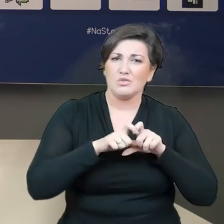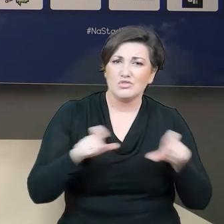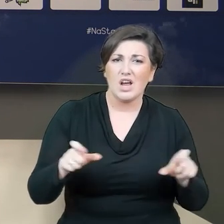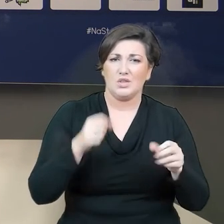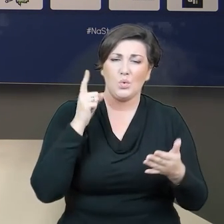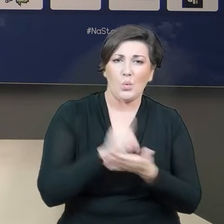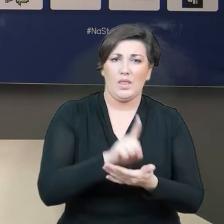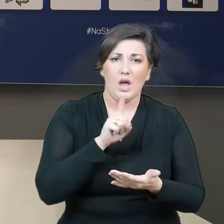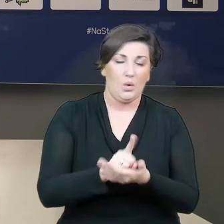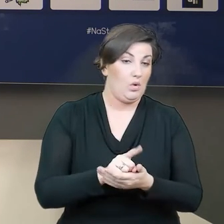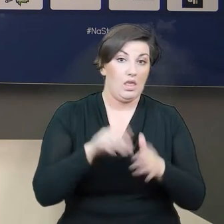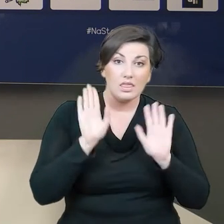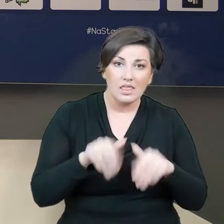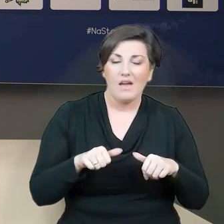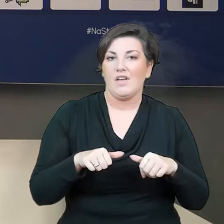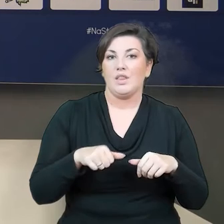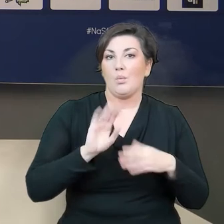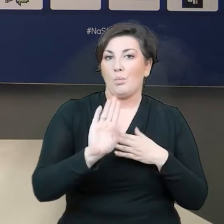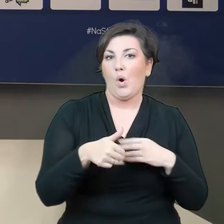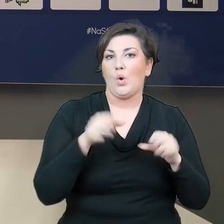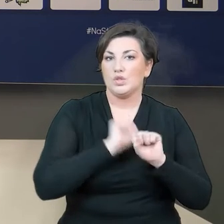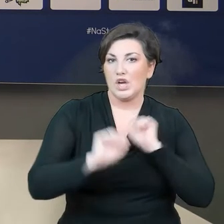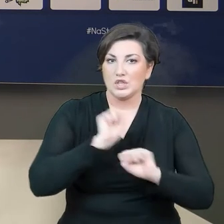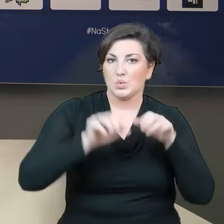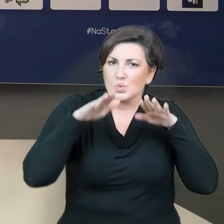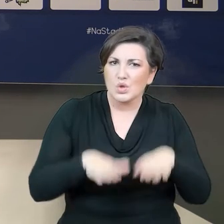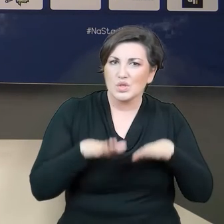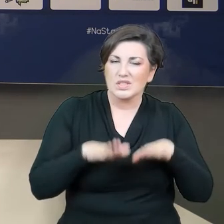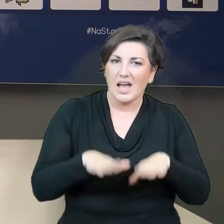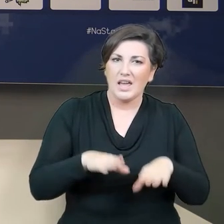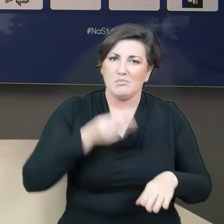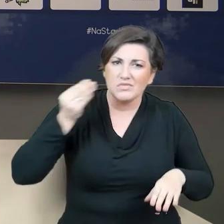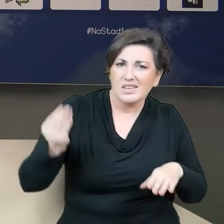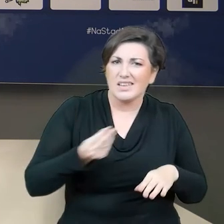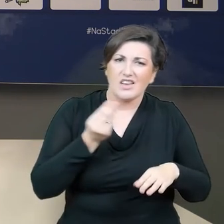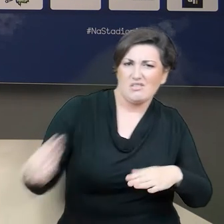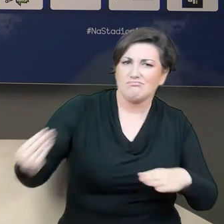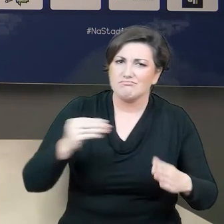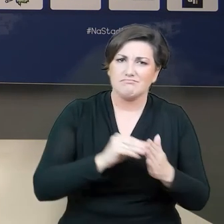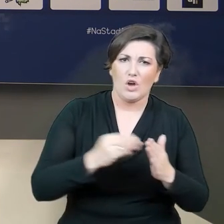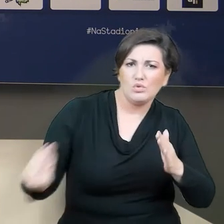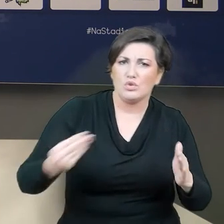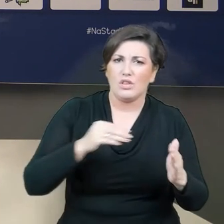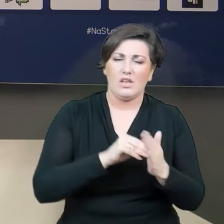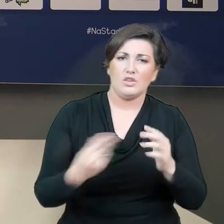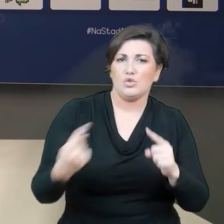treningu zostajemy z zawodnikami ofensywnymi, żeby ich jeszcze dodatkowymi ćwiczeniami